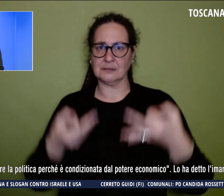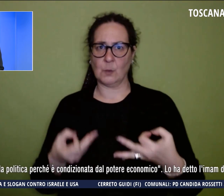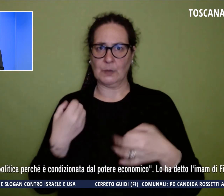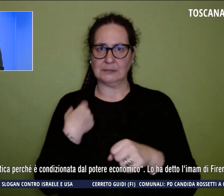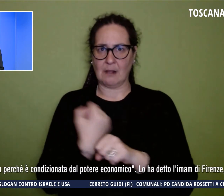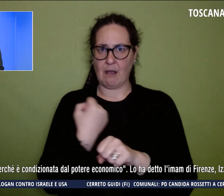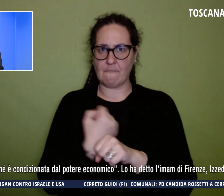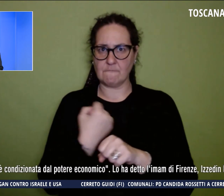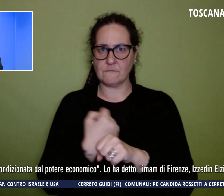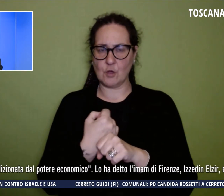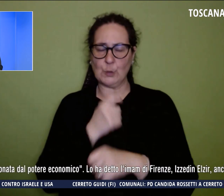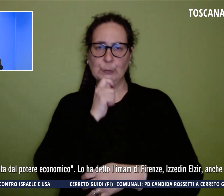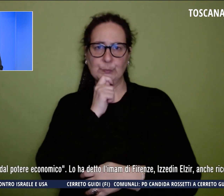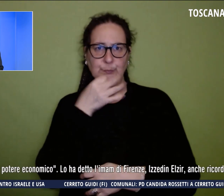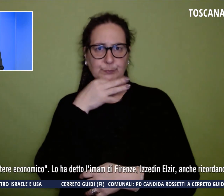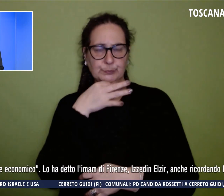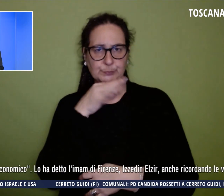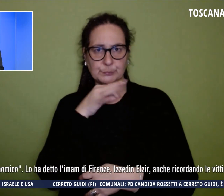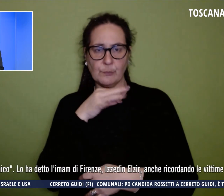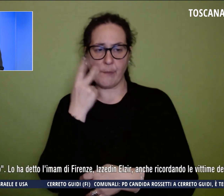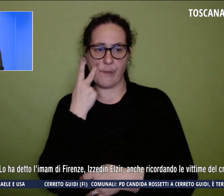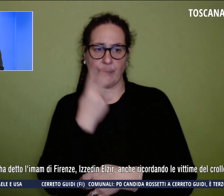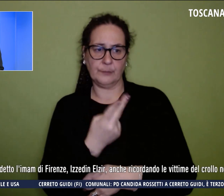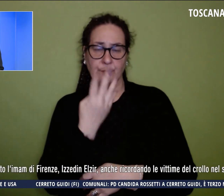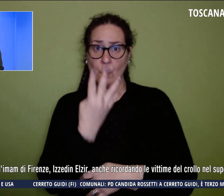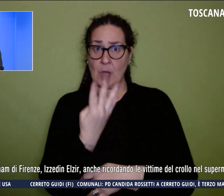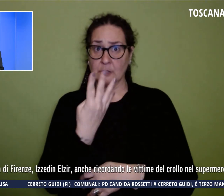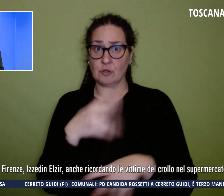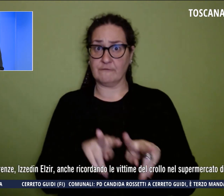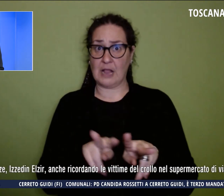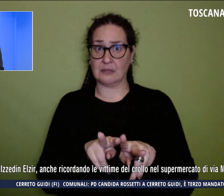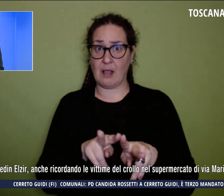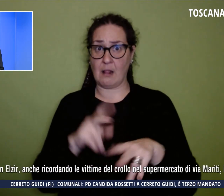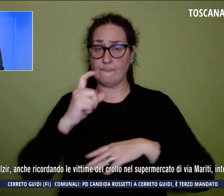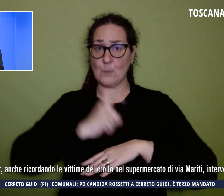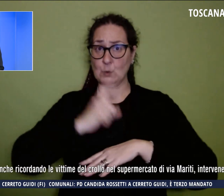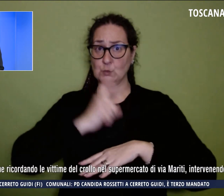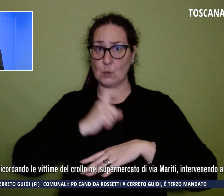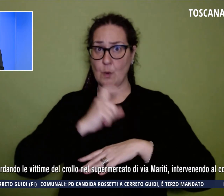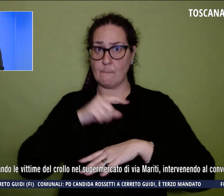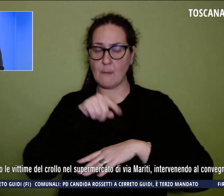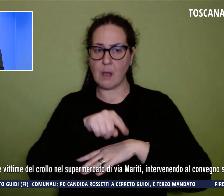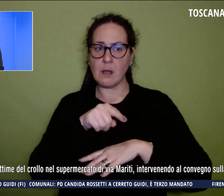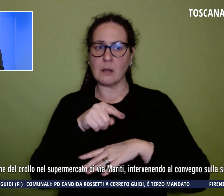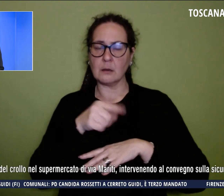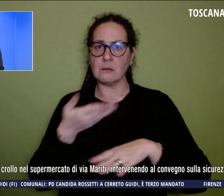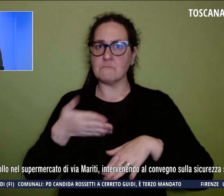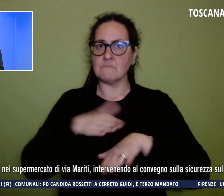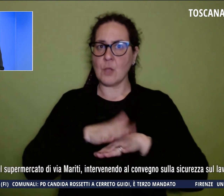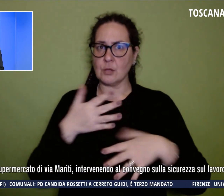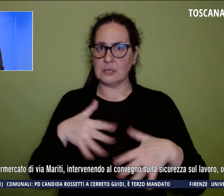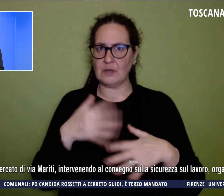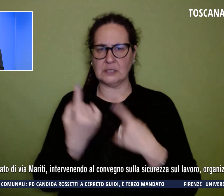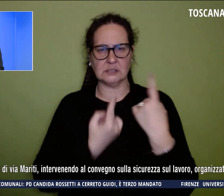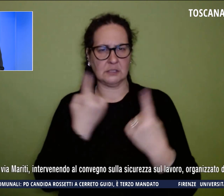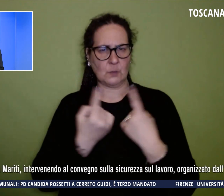«Ho dovuto vedere i corpi dei quattro fratelli musulmani morti nel cantiere di Via Mariti e la situazione ve la potete immaginare.